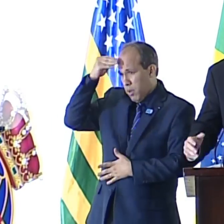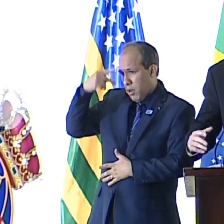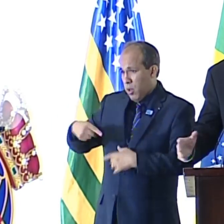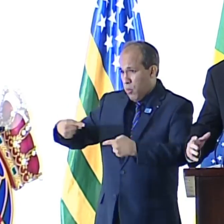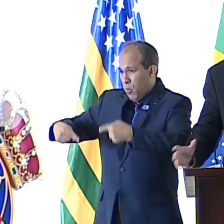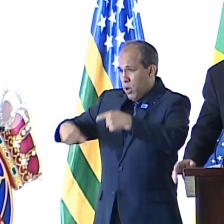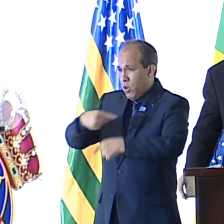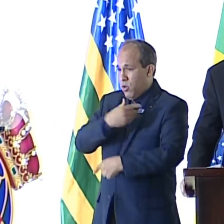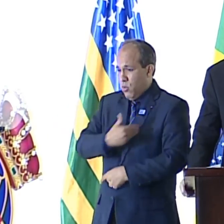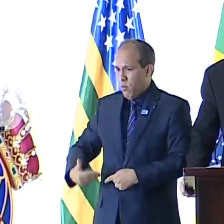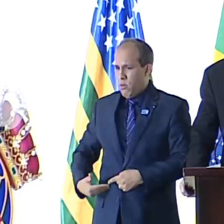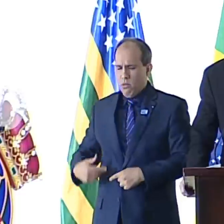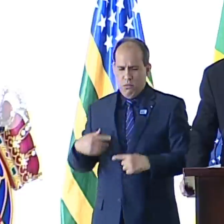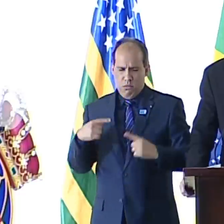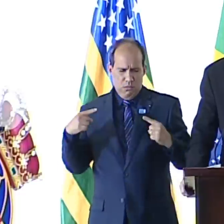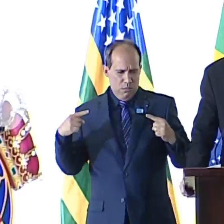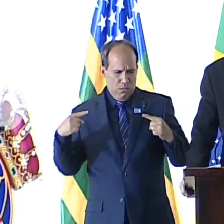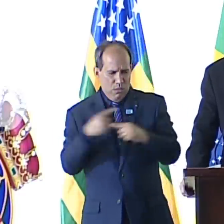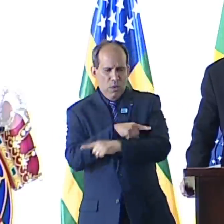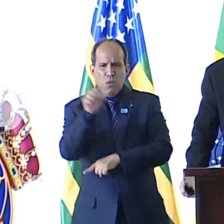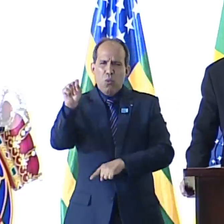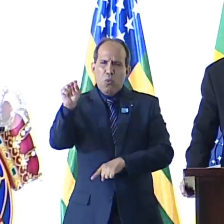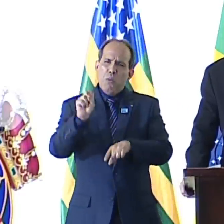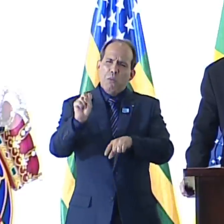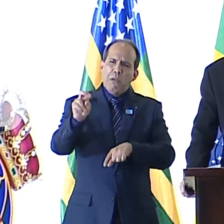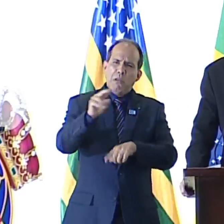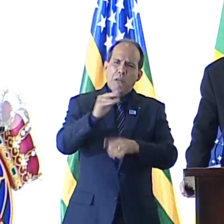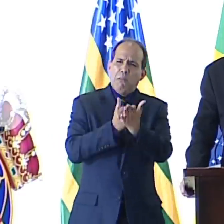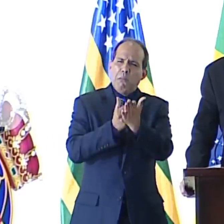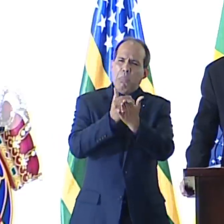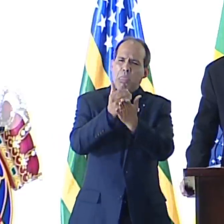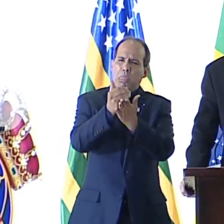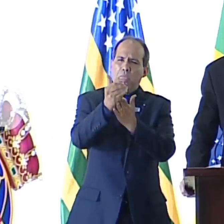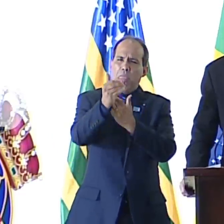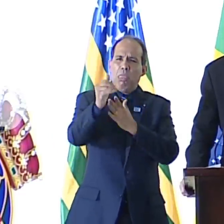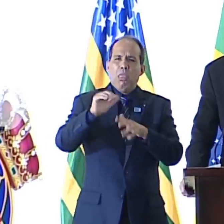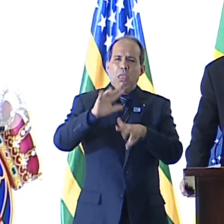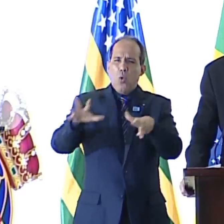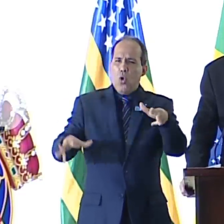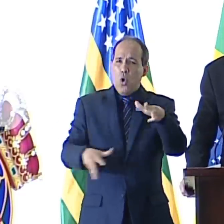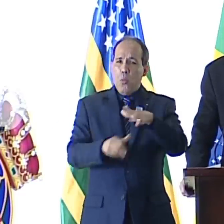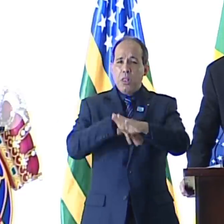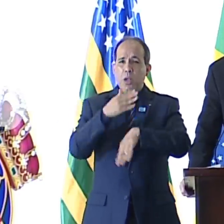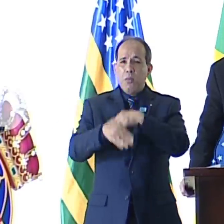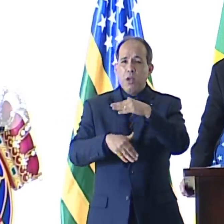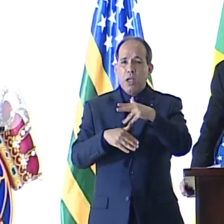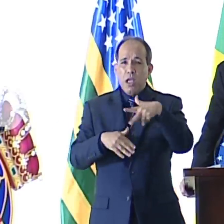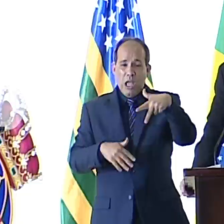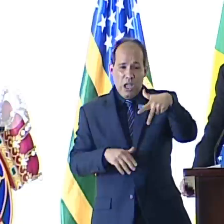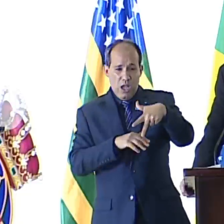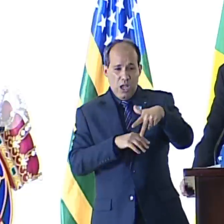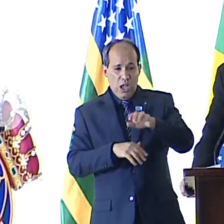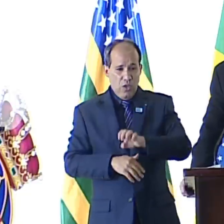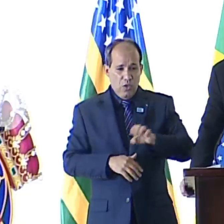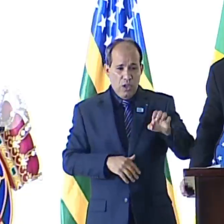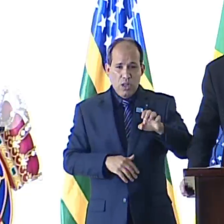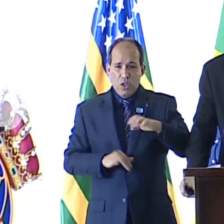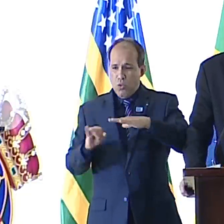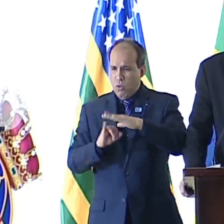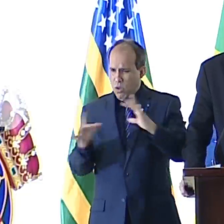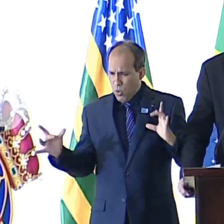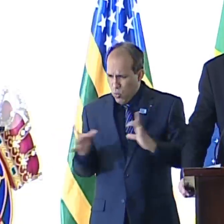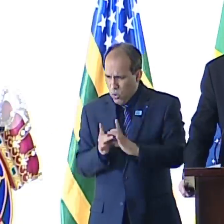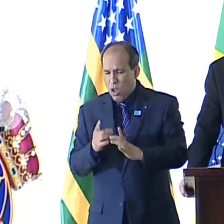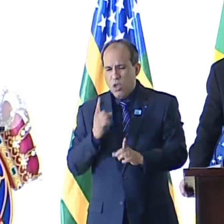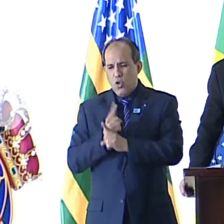produziu esse grande paroxismo, essa grande orgia de corrupção. Quando a esquerda e a oligarquia se encontraram, descobriram que eram irmãos,